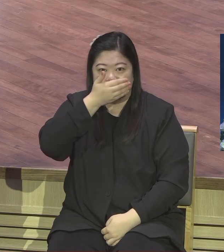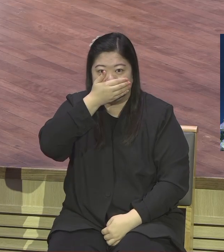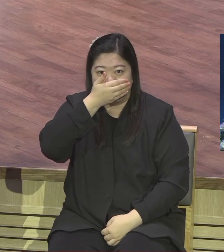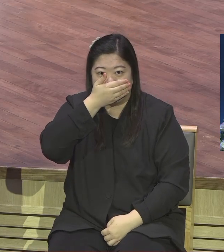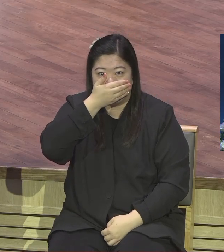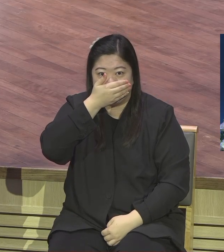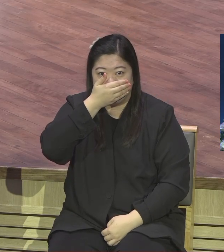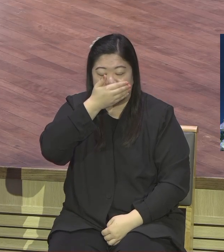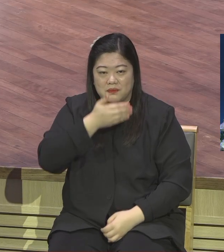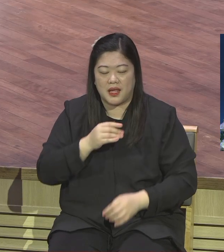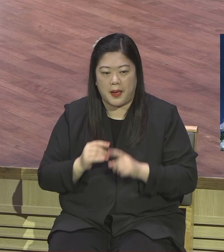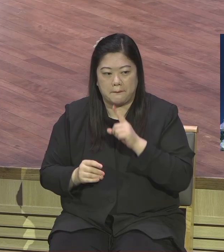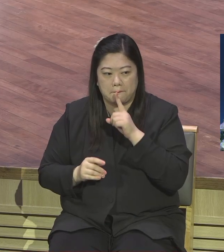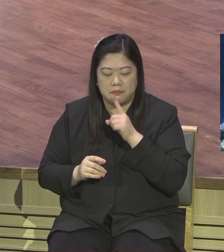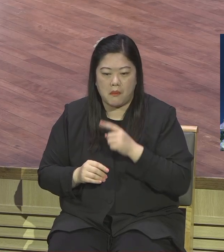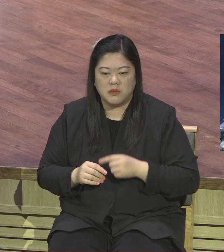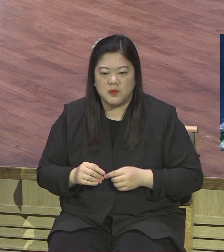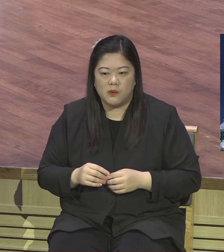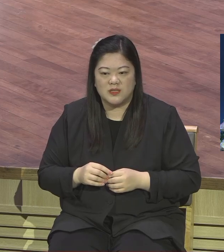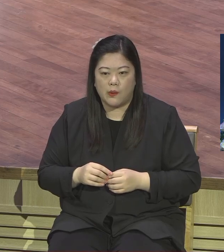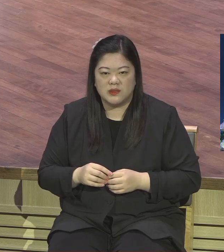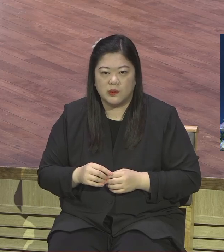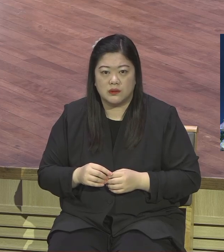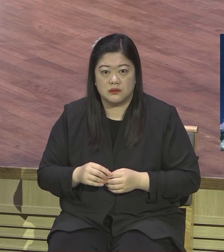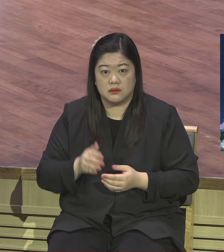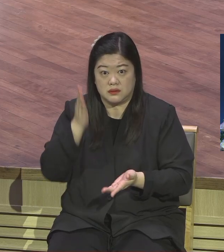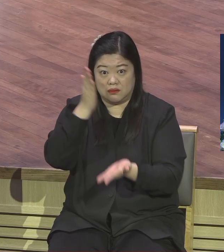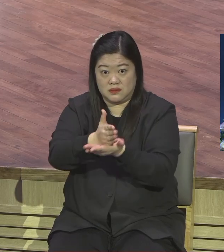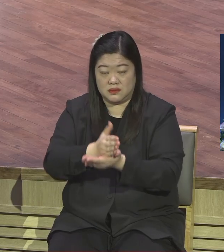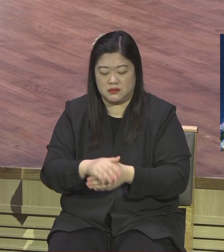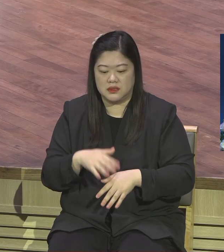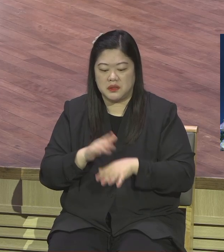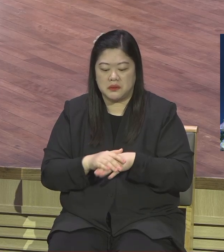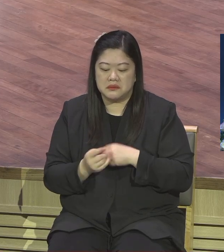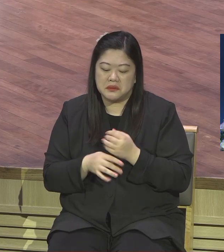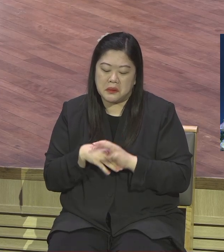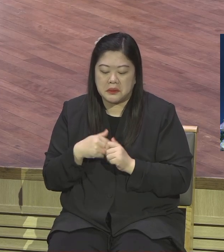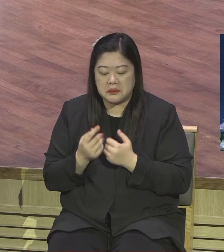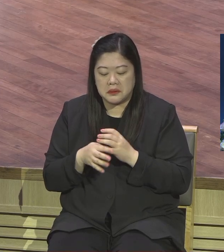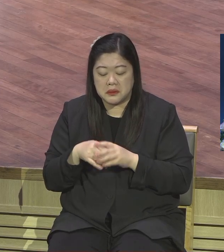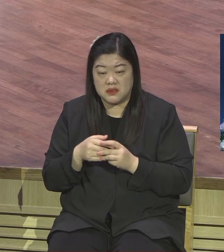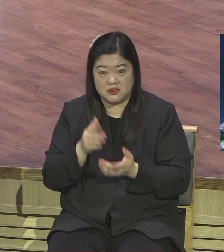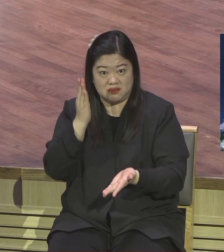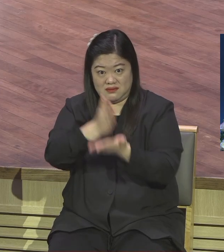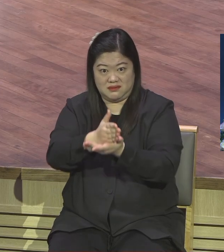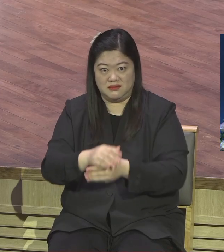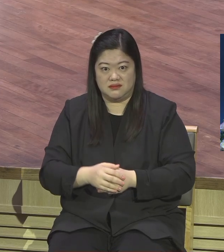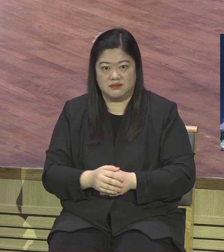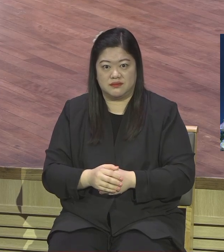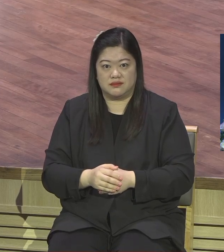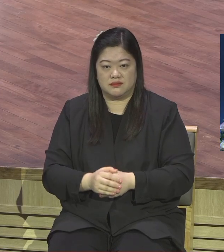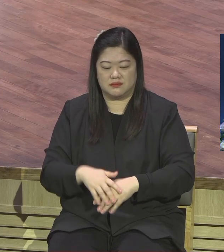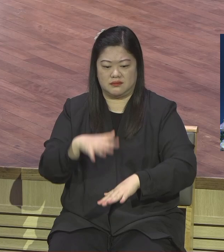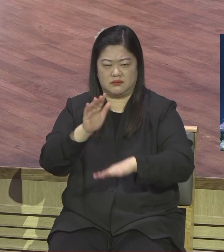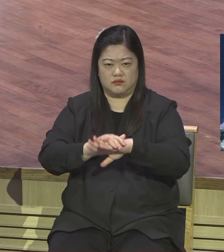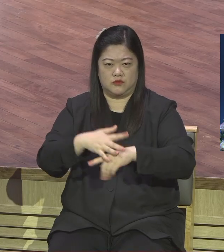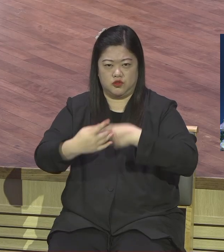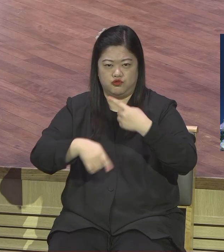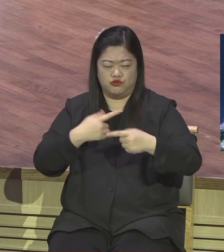마스크 썼다고 가만히 입 다물고 있으면 또 이 사단 역사예요. 그러니까 마스크 쓰고도 크게 여름 신앙 고백